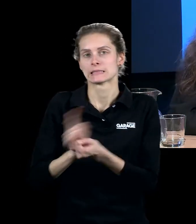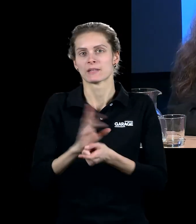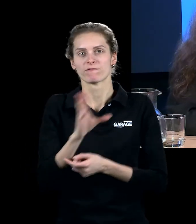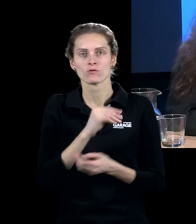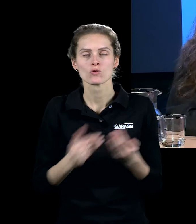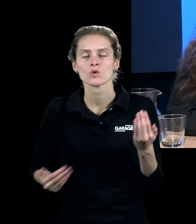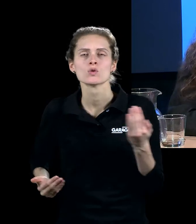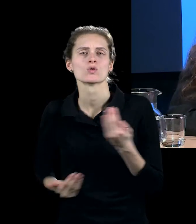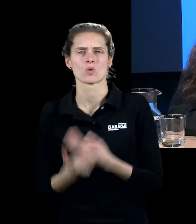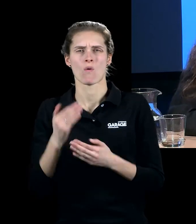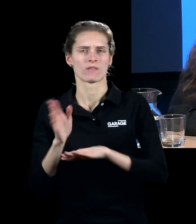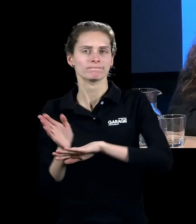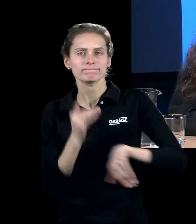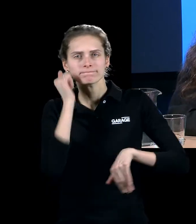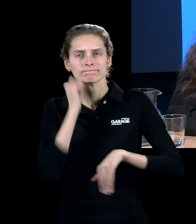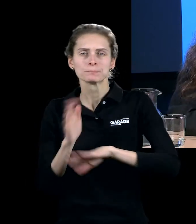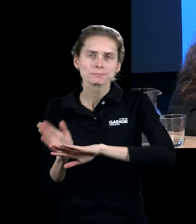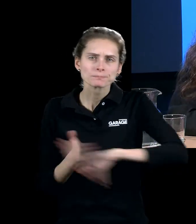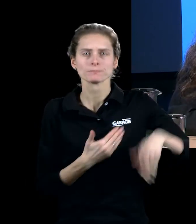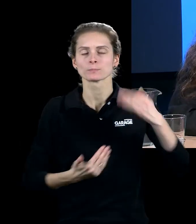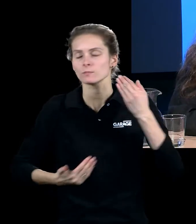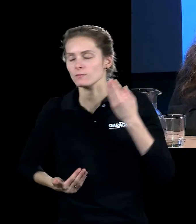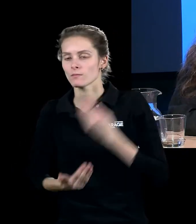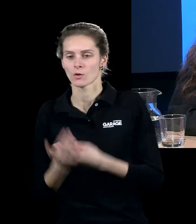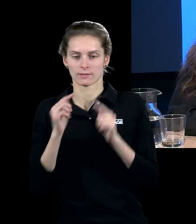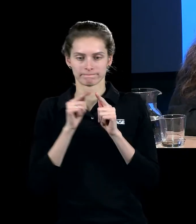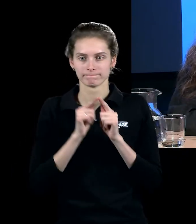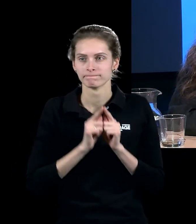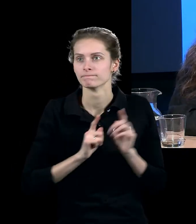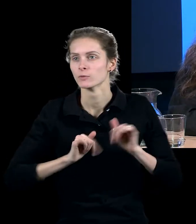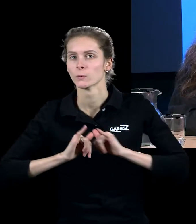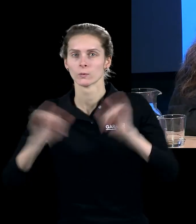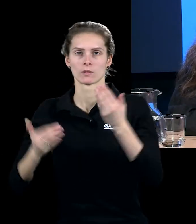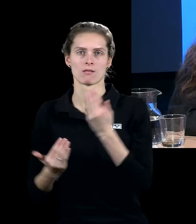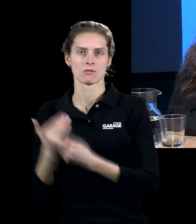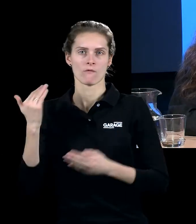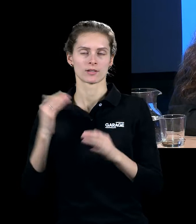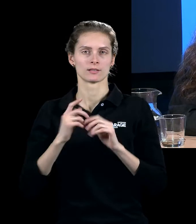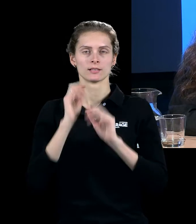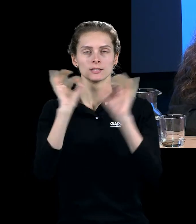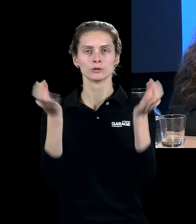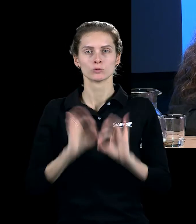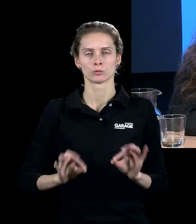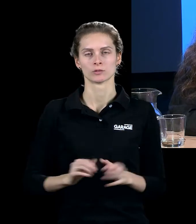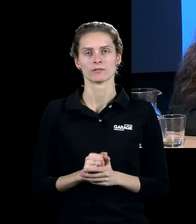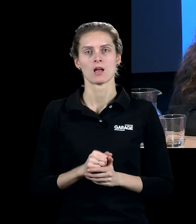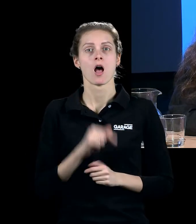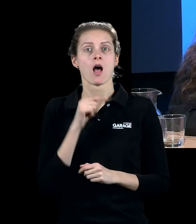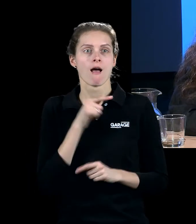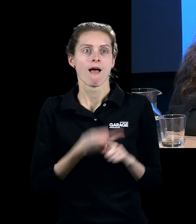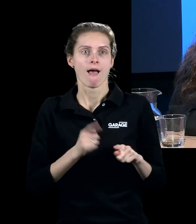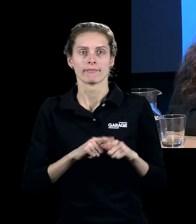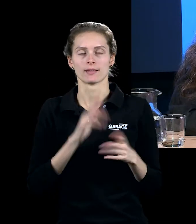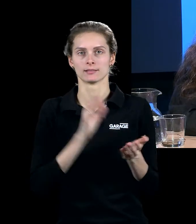вот этот отсчет «начать все сначала» – это было то, придумать абсолютно новое искусство, начать с нуля. Это было то, чем занималась